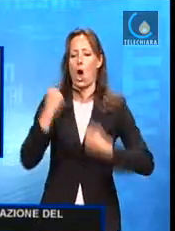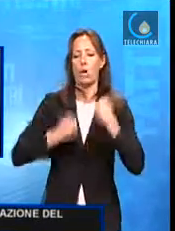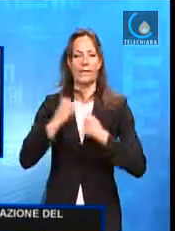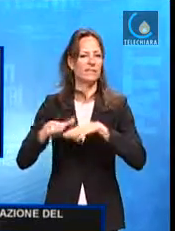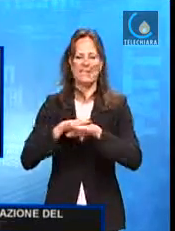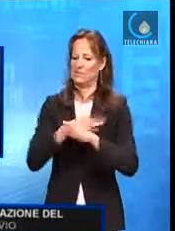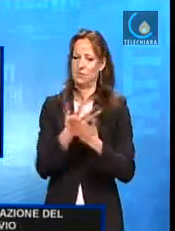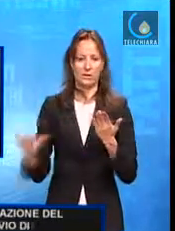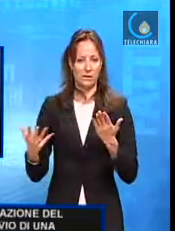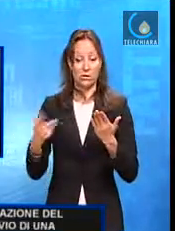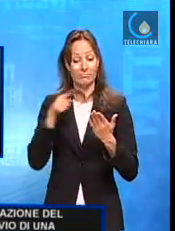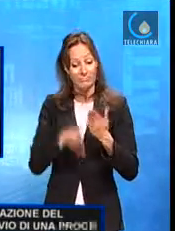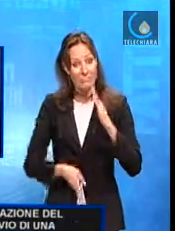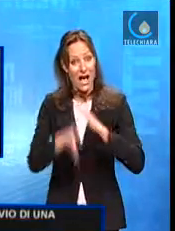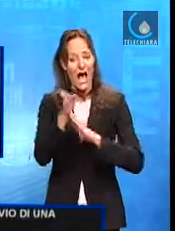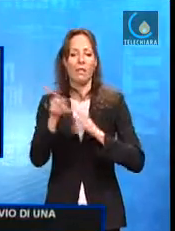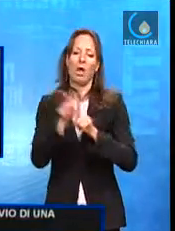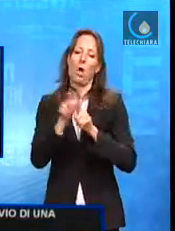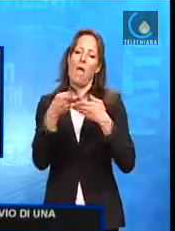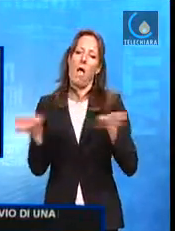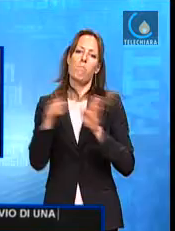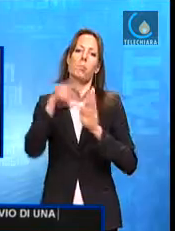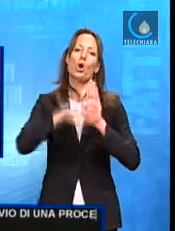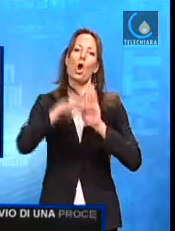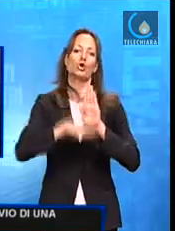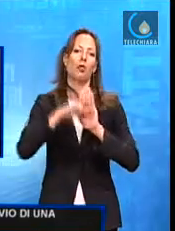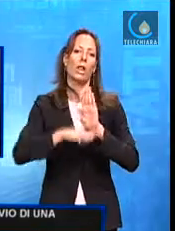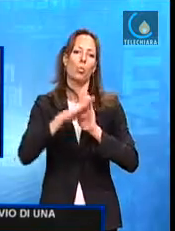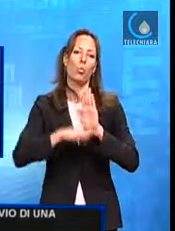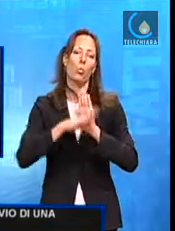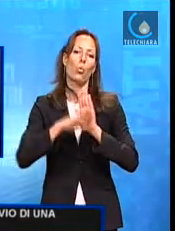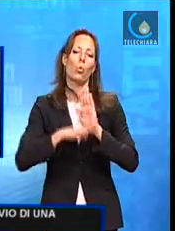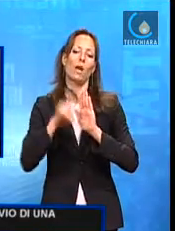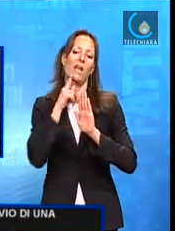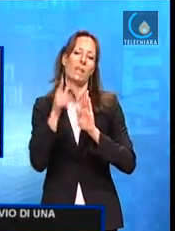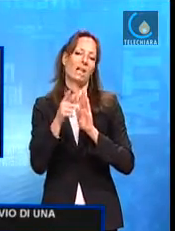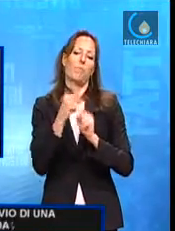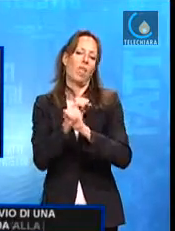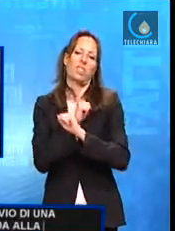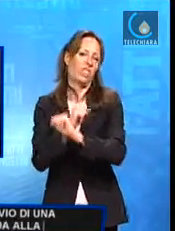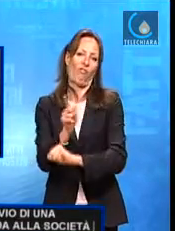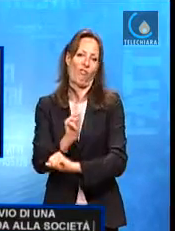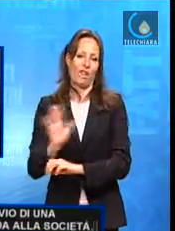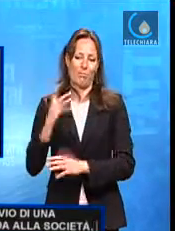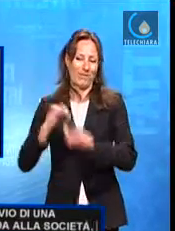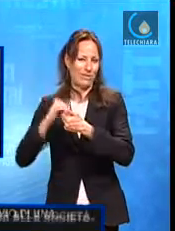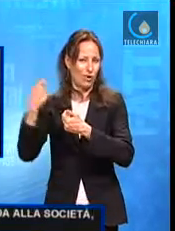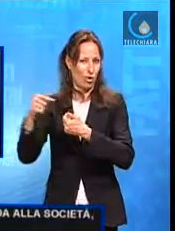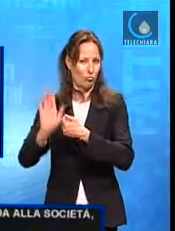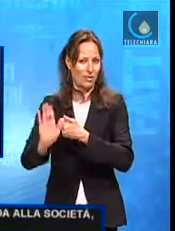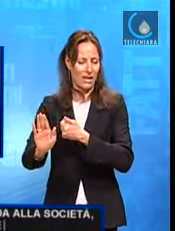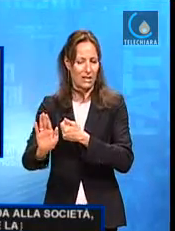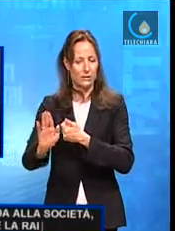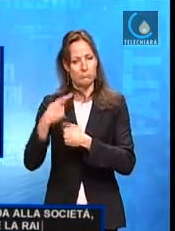di una procedura di diffida alla società. Tenendo conto che la